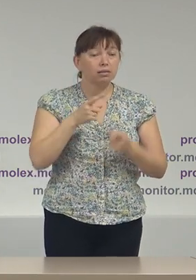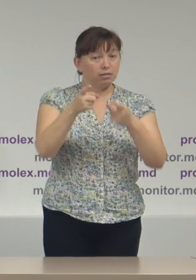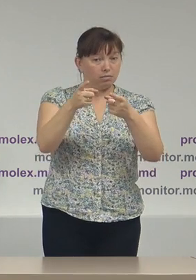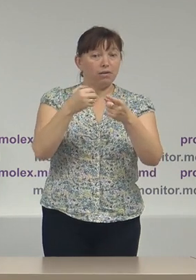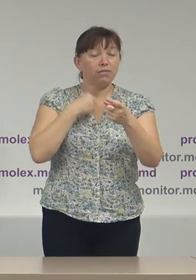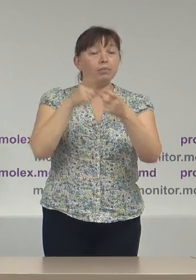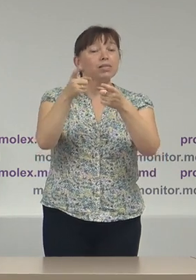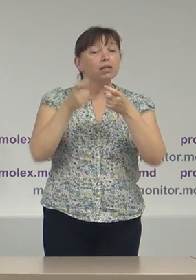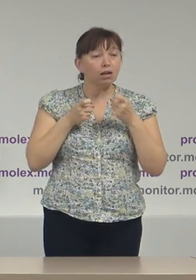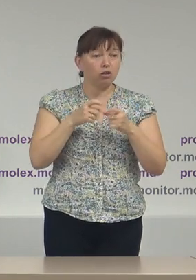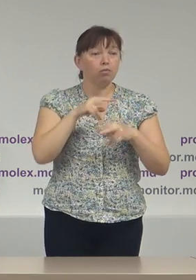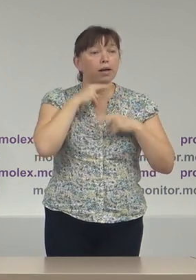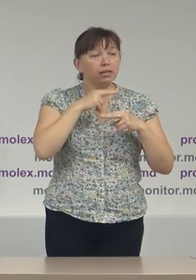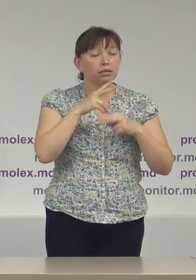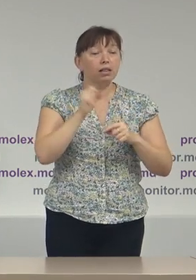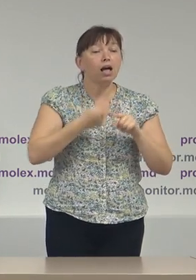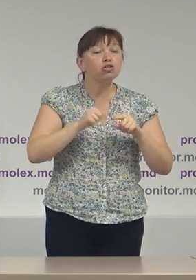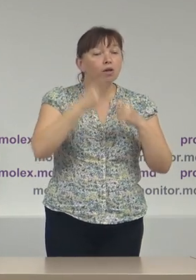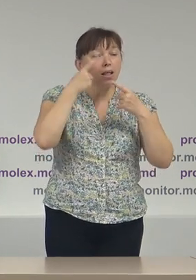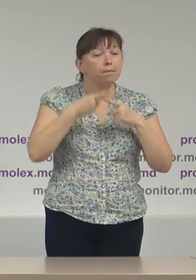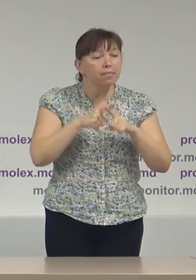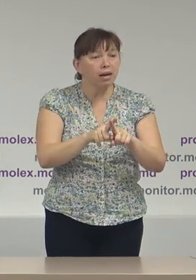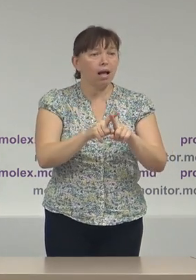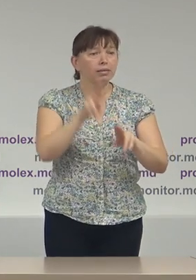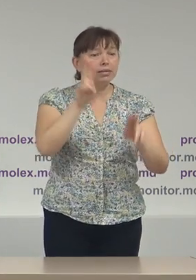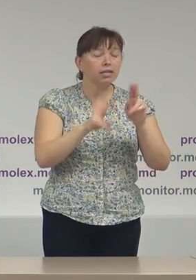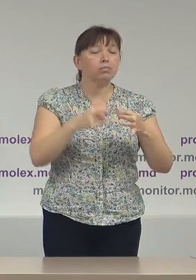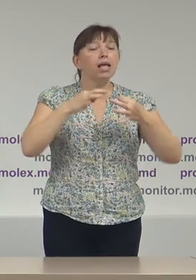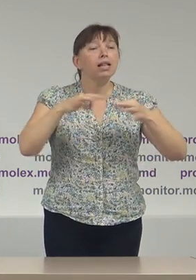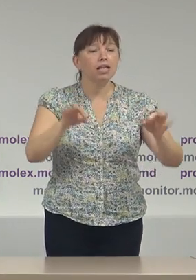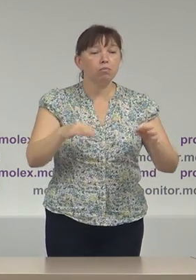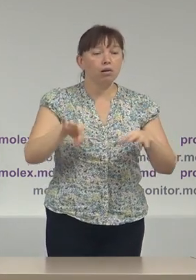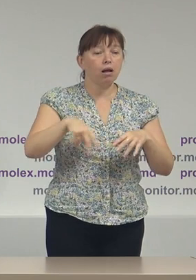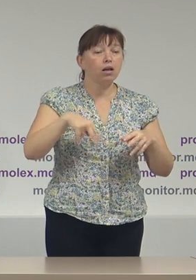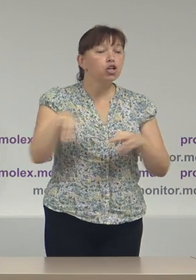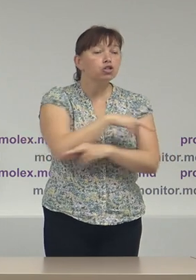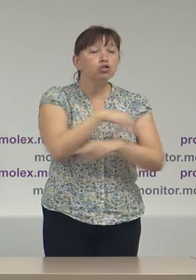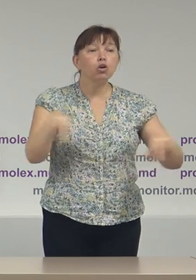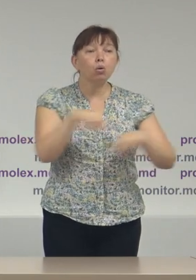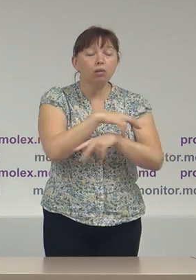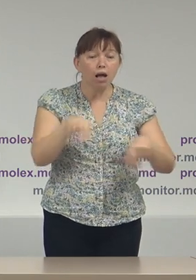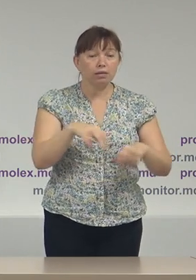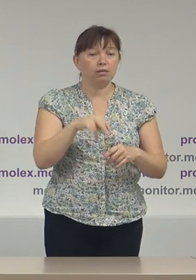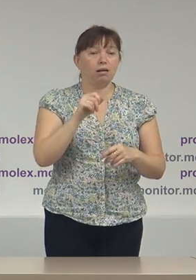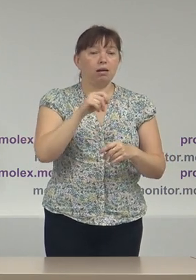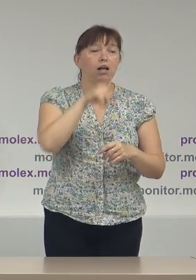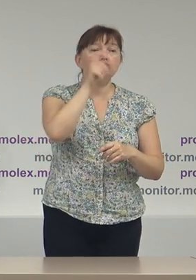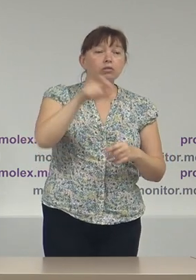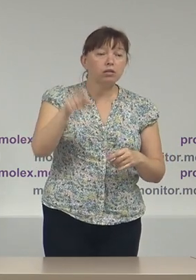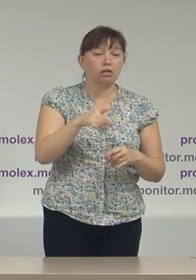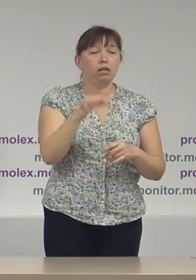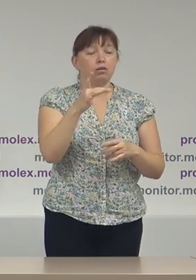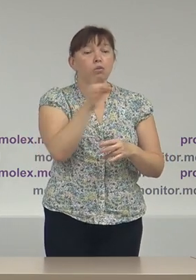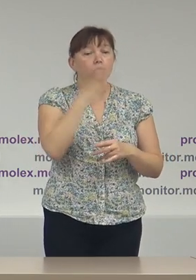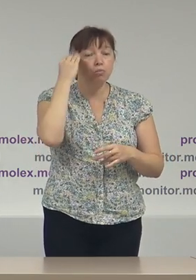atenție la acel mecanism de liberă circulație pentru alegătorii sau cetățenii Republicii Moldova care se